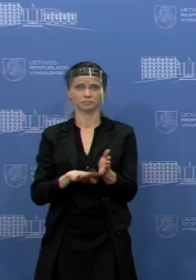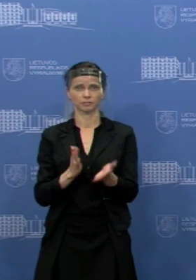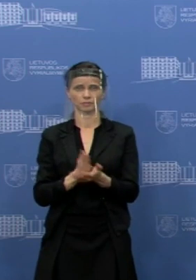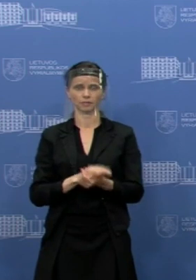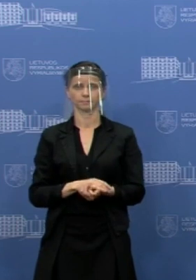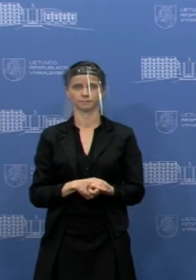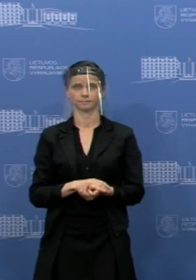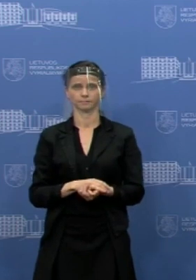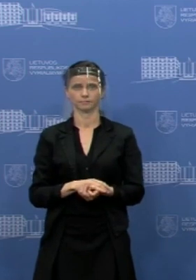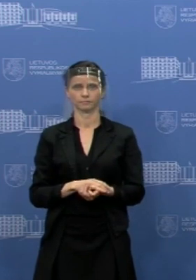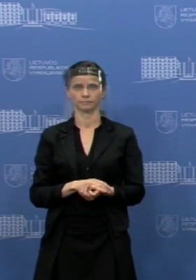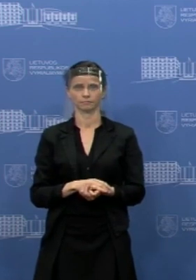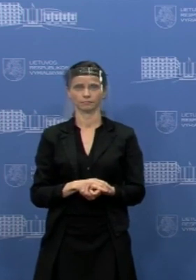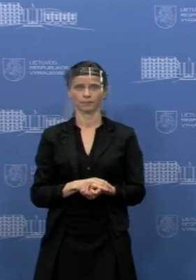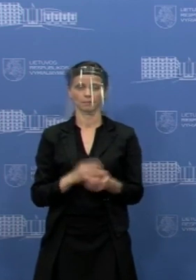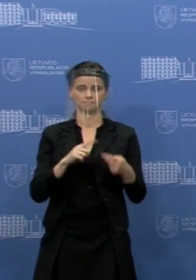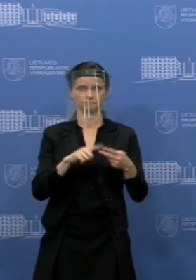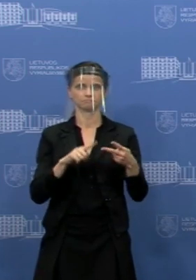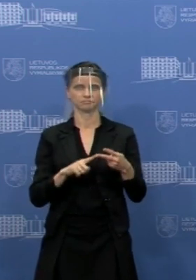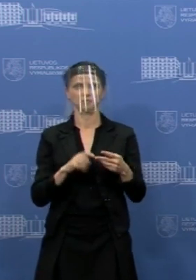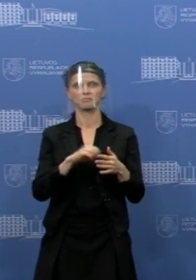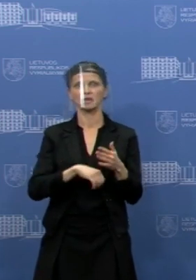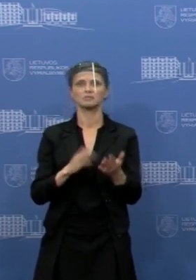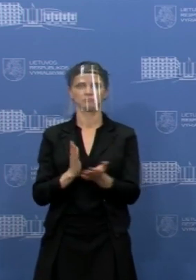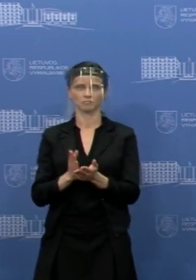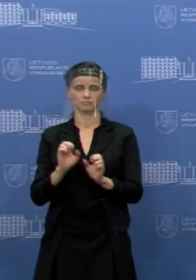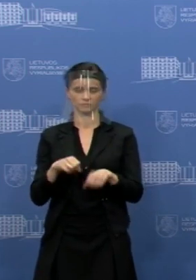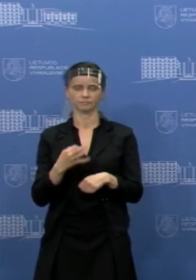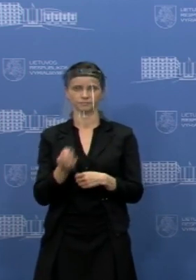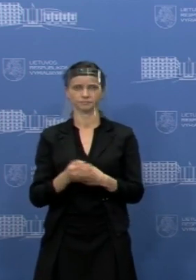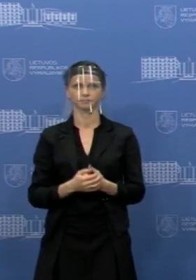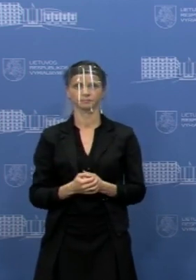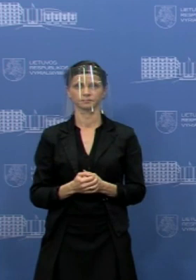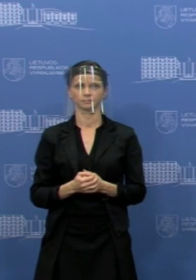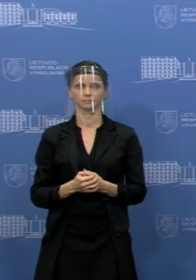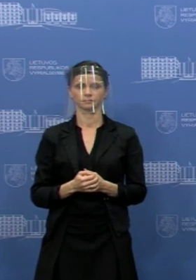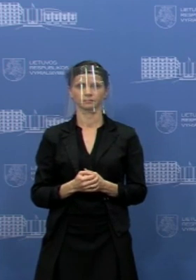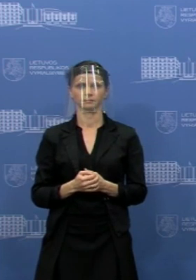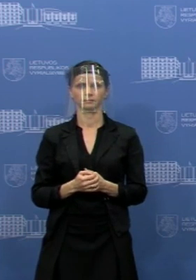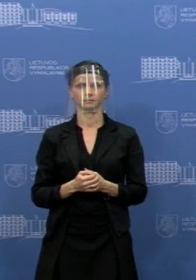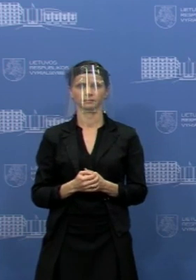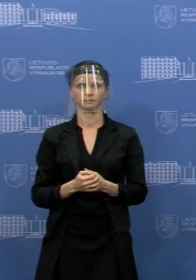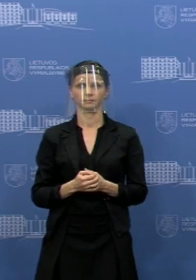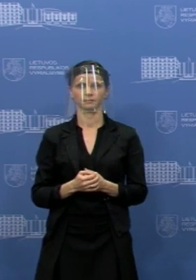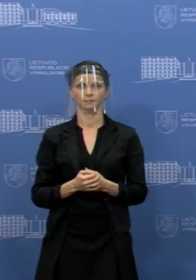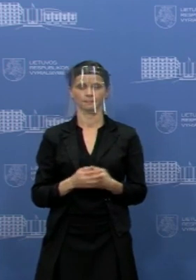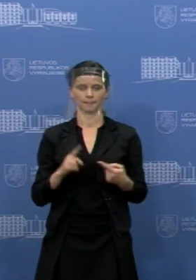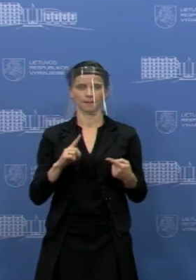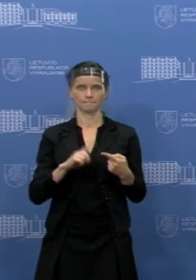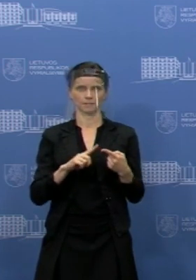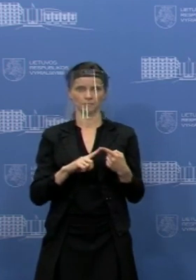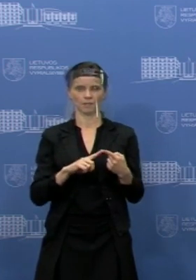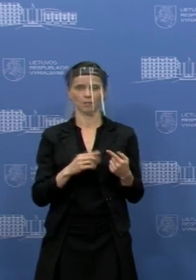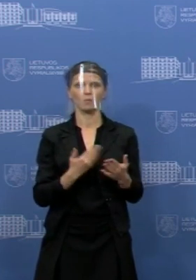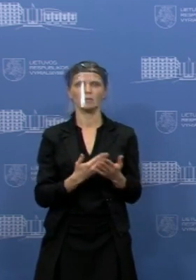Bent dvi galėčiau įvardinti. Tai viena priežastis yra susijusi su pačia vaiko